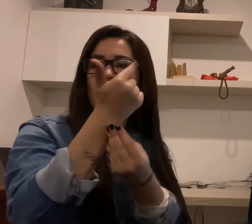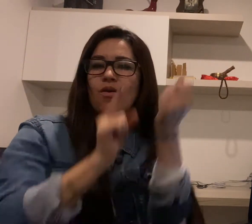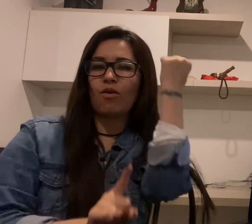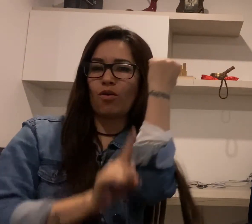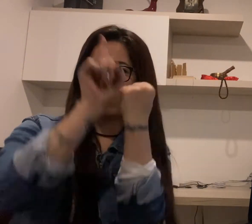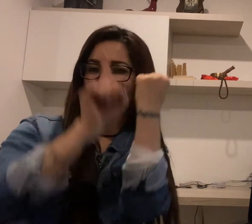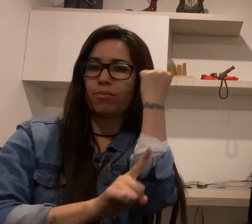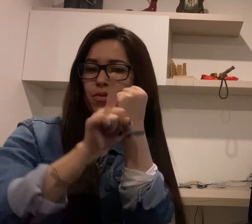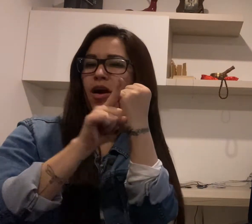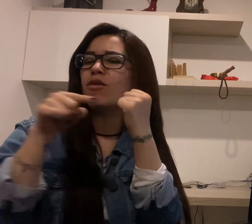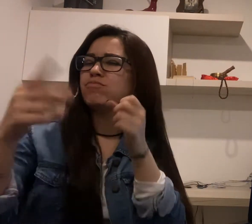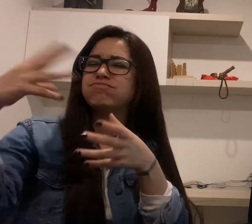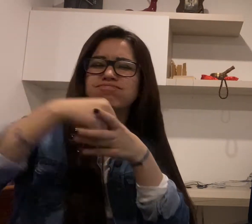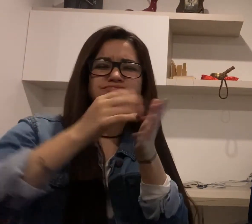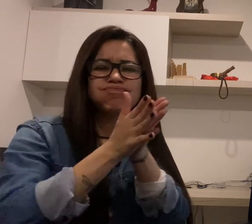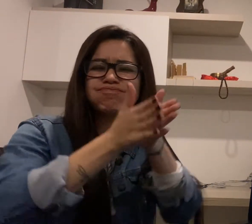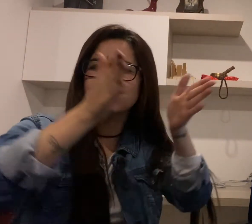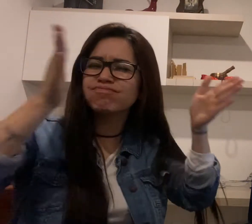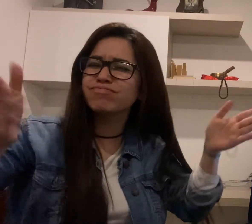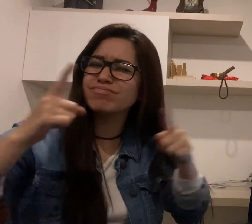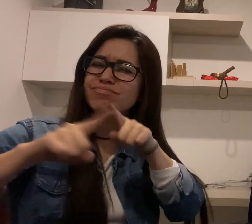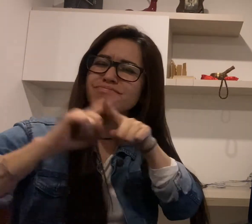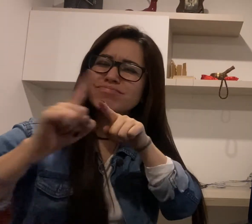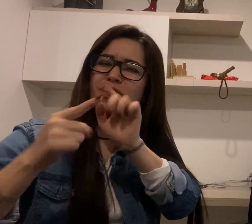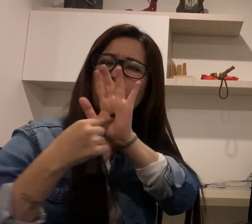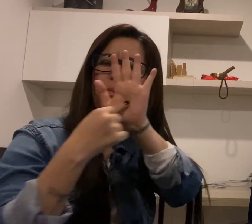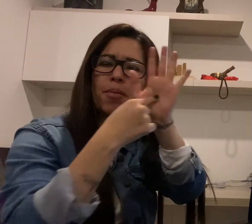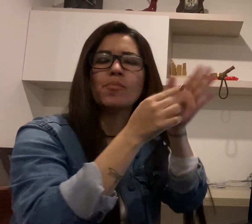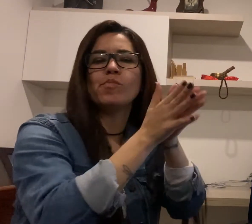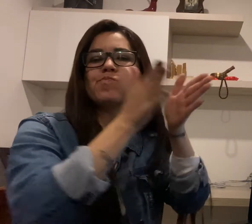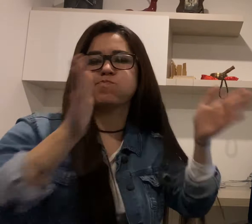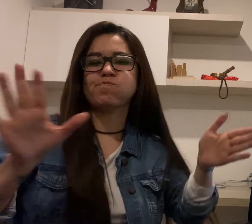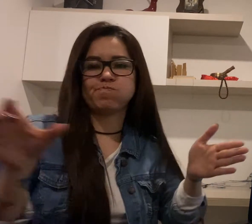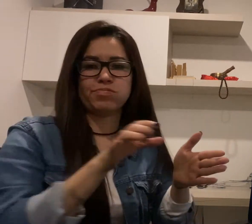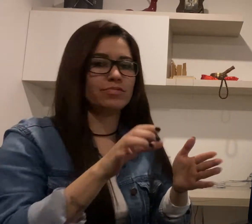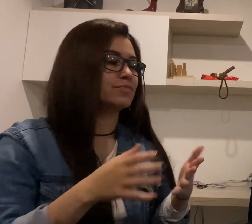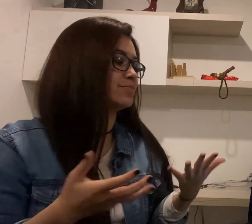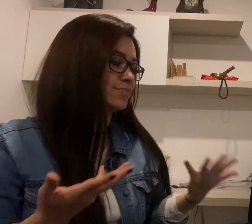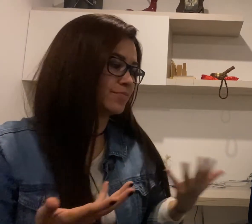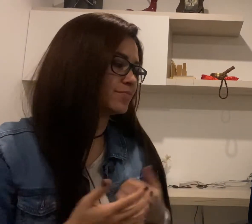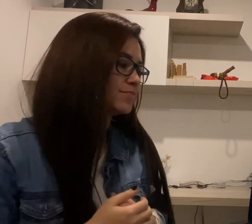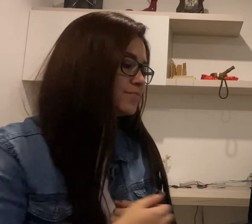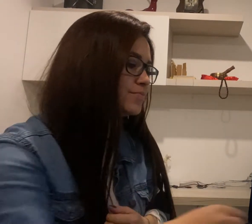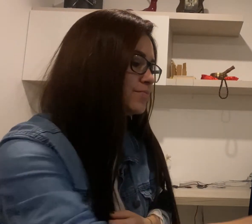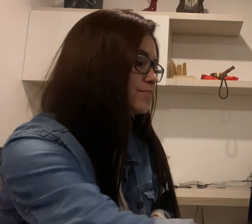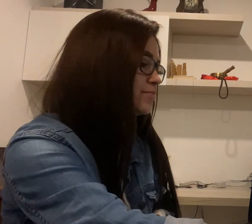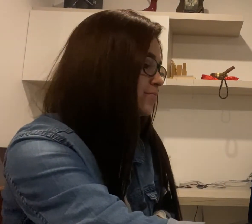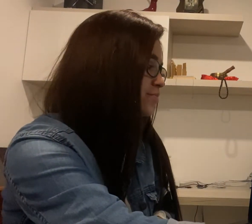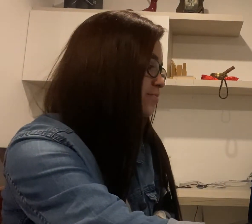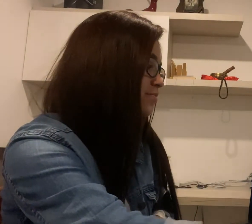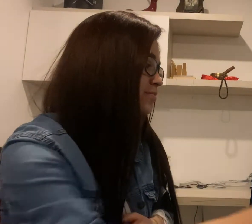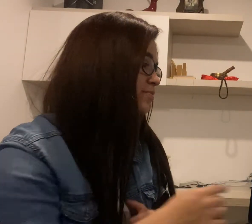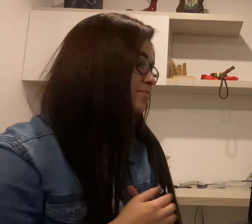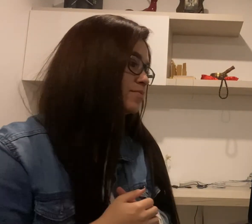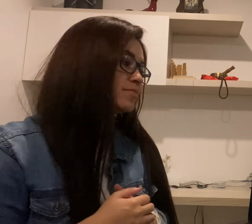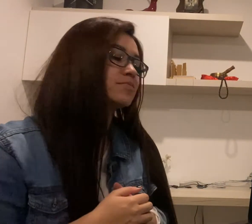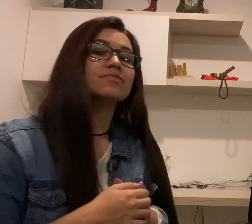como les decía, pues va a reflejar el mundo contemporáneo, a ser un movimiento que refleje ese mundo contemporáneo.